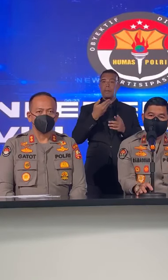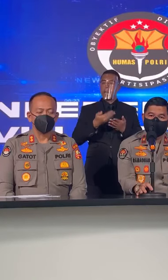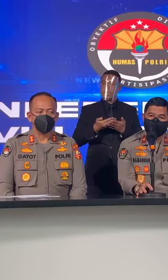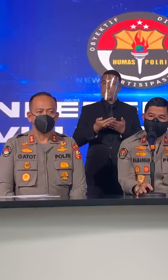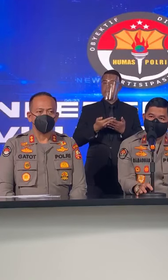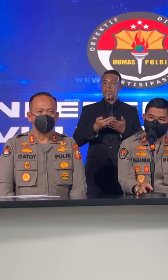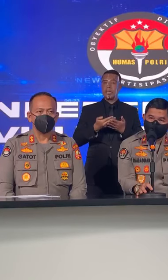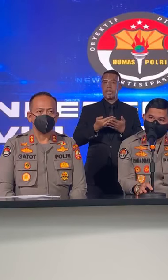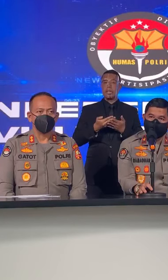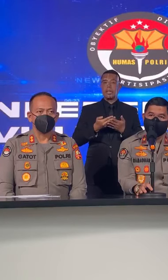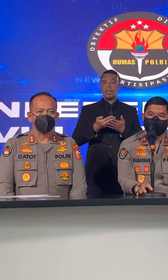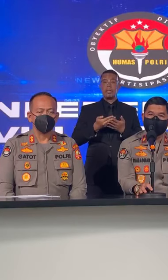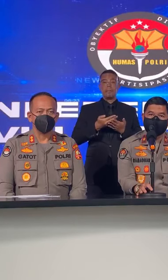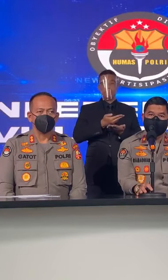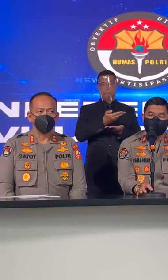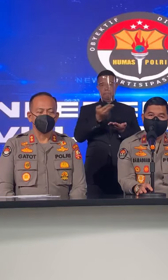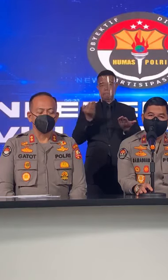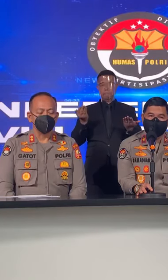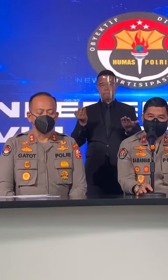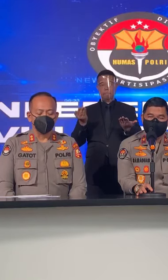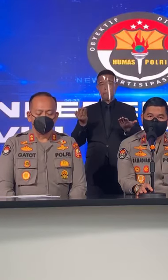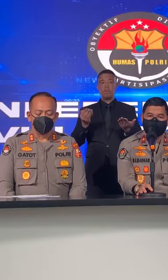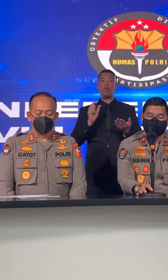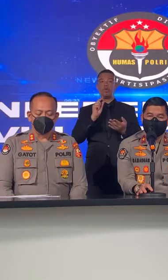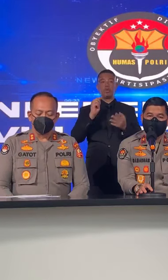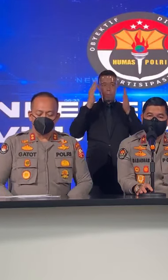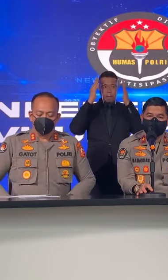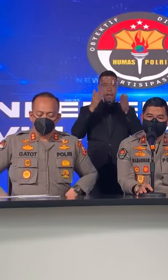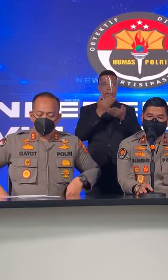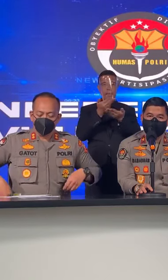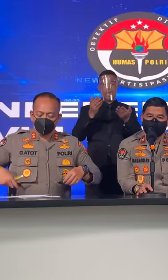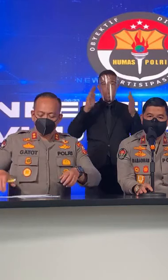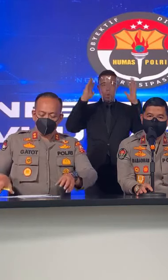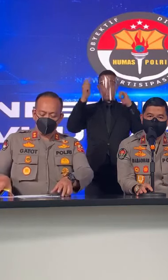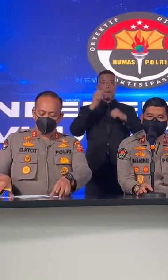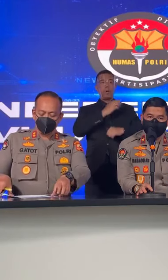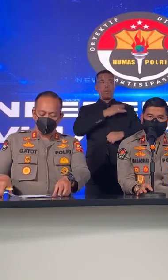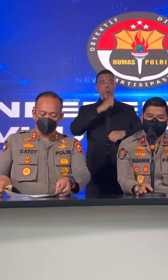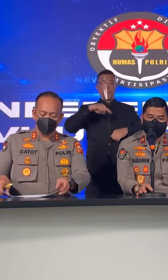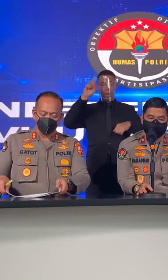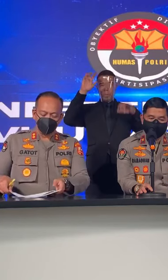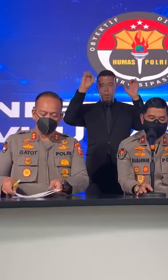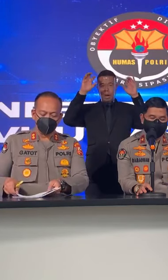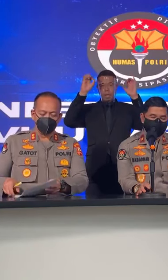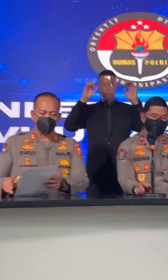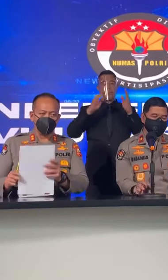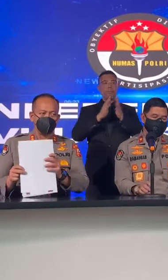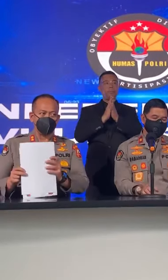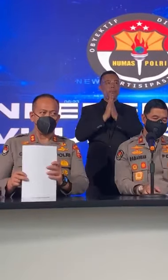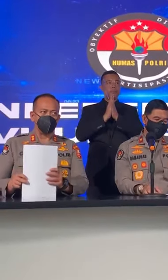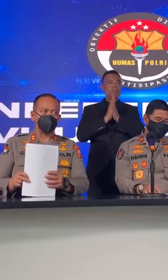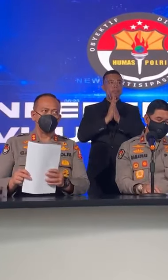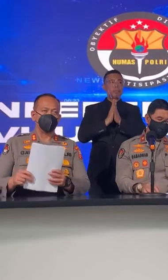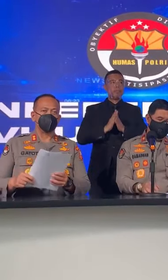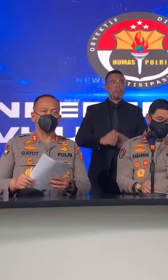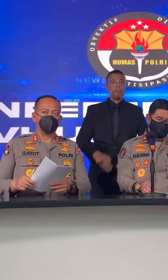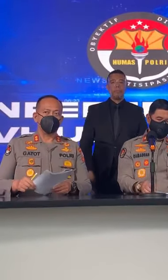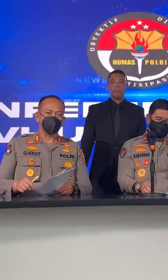Teman-teman Atas Perhatiannya Wassalamualaikum Warahmatullahi Wabarakatuh Terima kasih